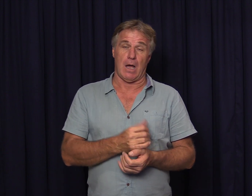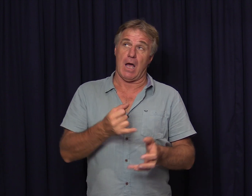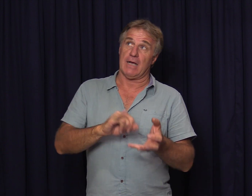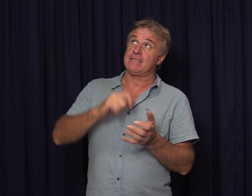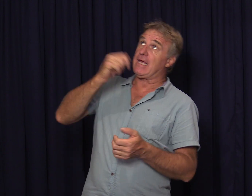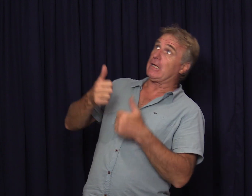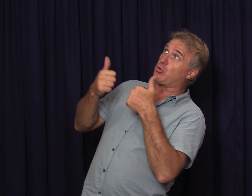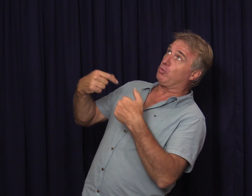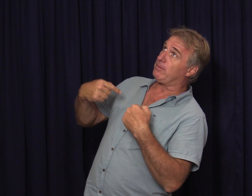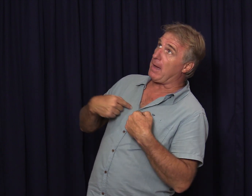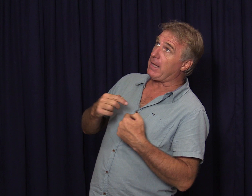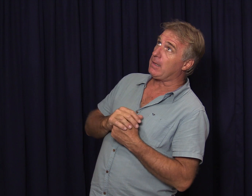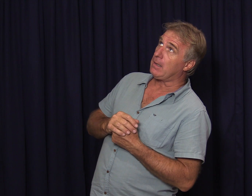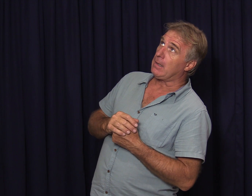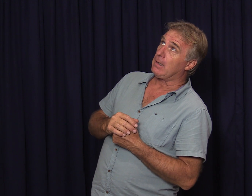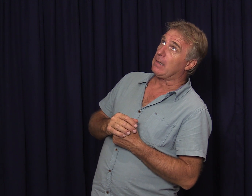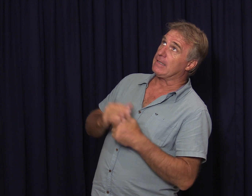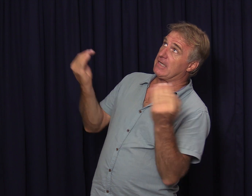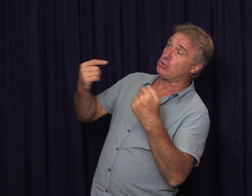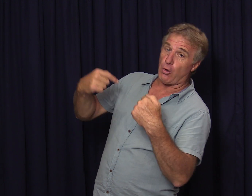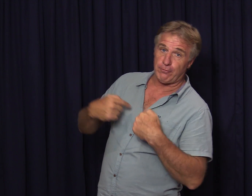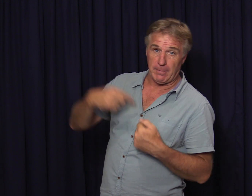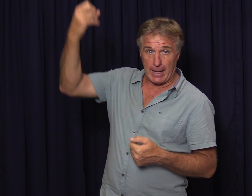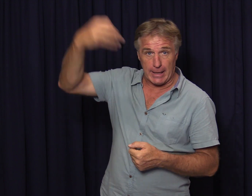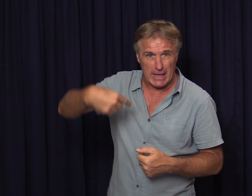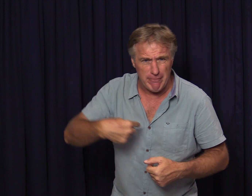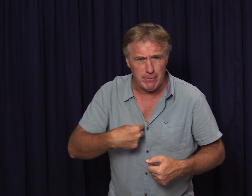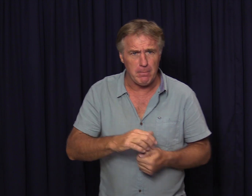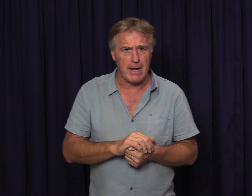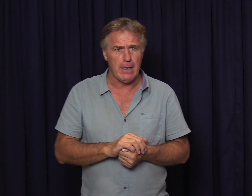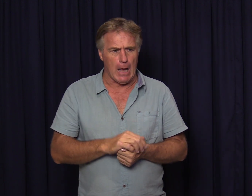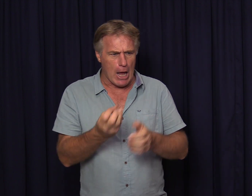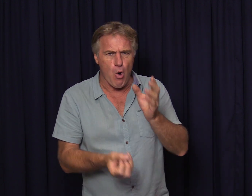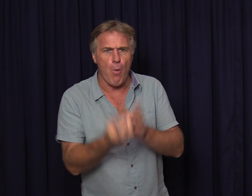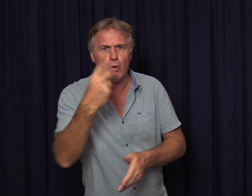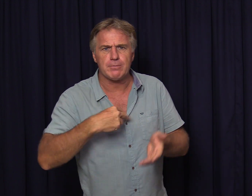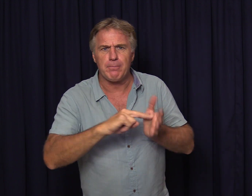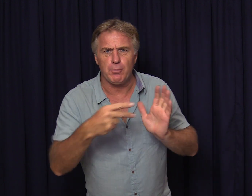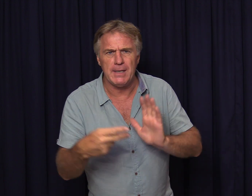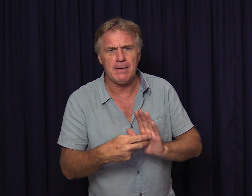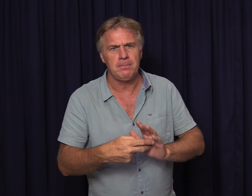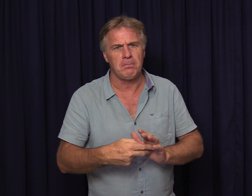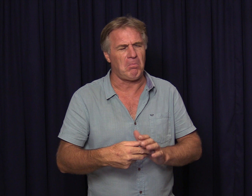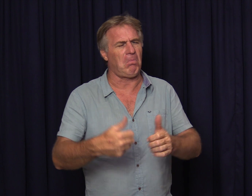as die heren is goed vir my as hy sorg vir my hy gee vir my hy oplos my probleem hmm